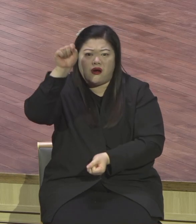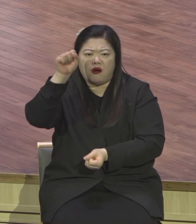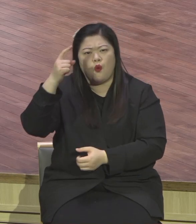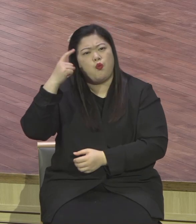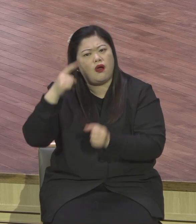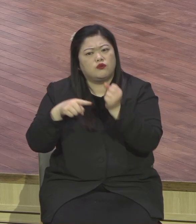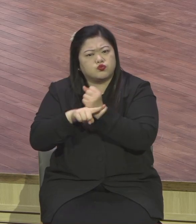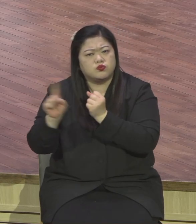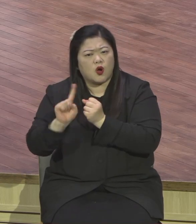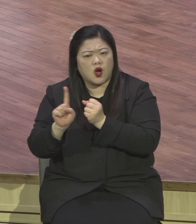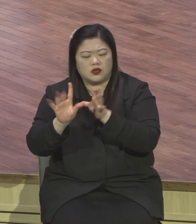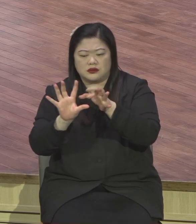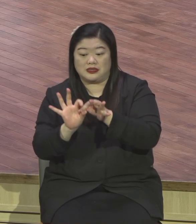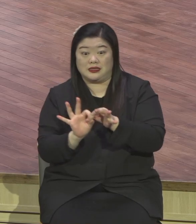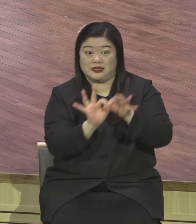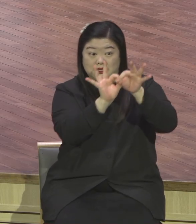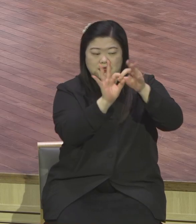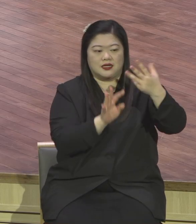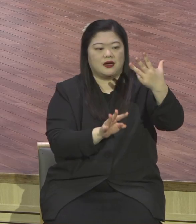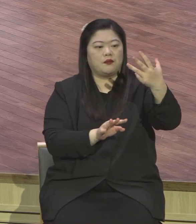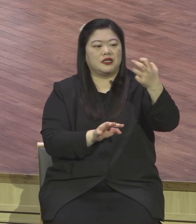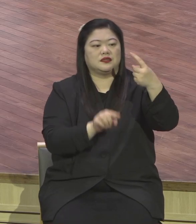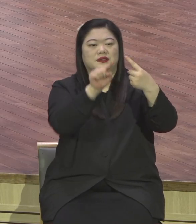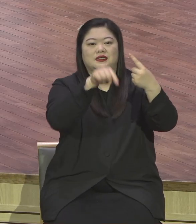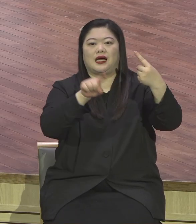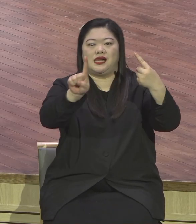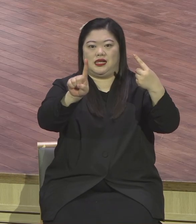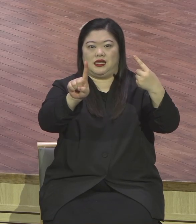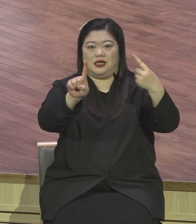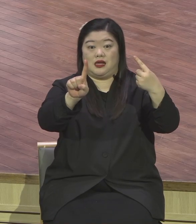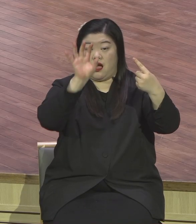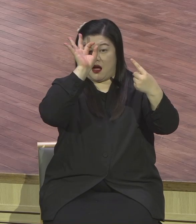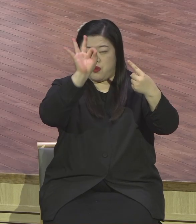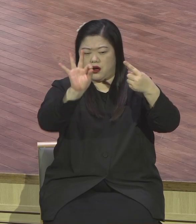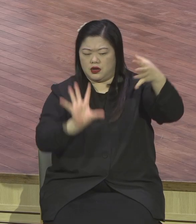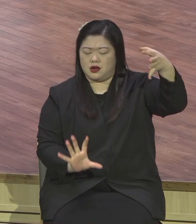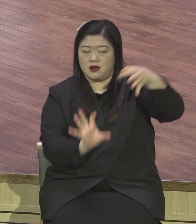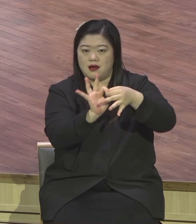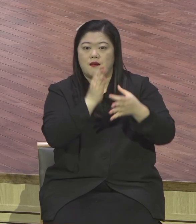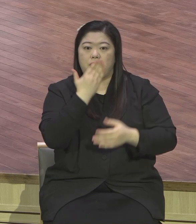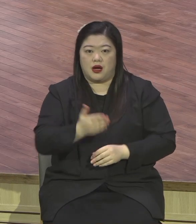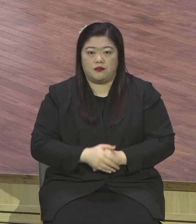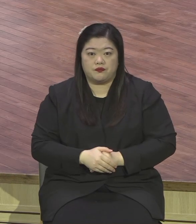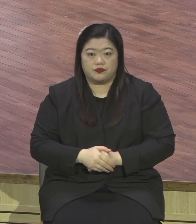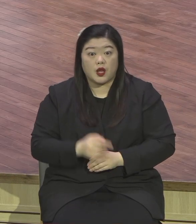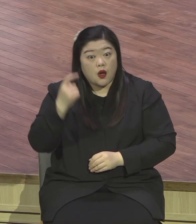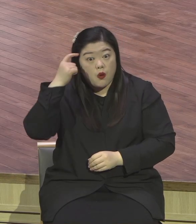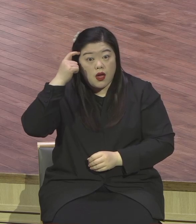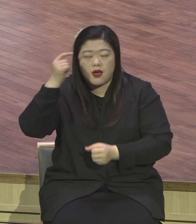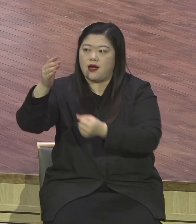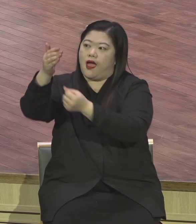바로 우리의 모욕 능력이 된다. 그분 믿으면 그분이 나의 능력이 된다는 것입니다.